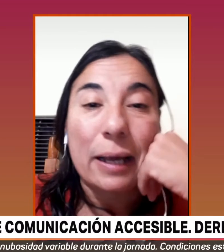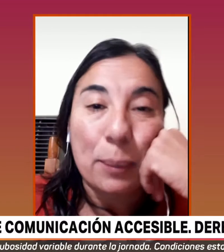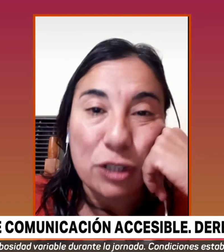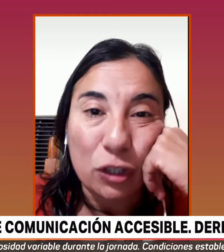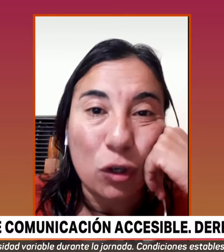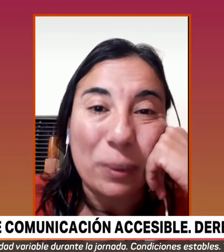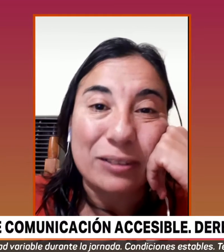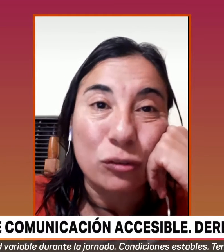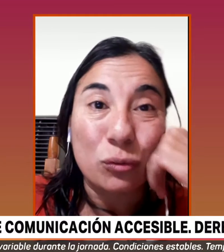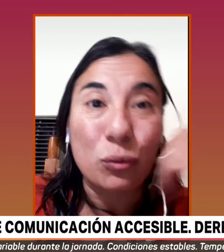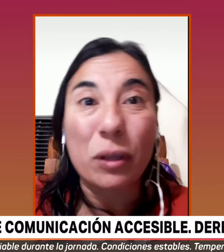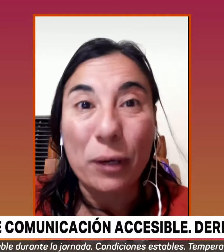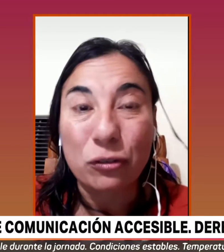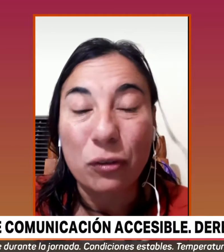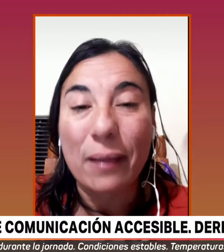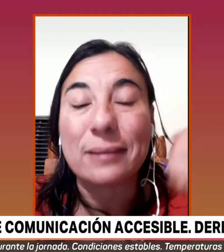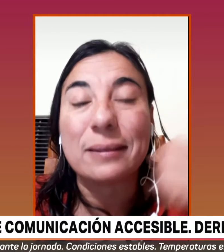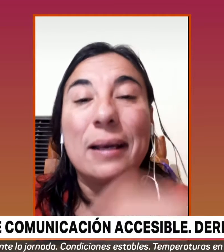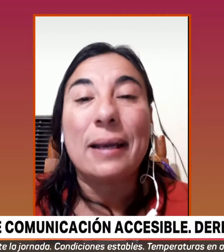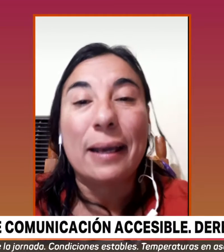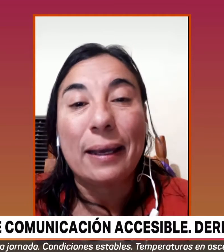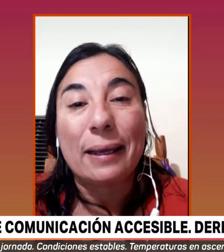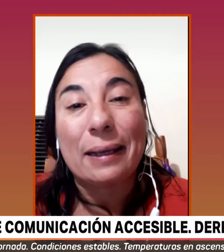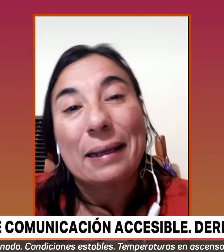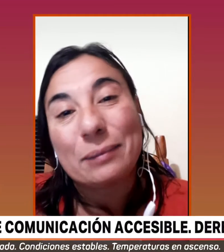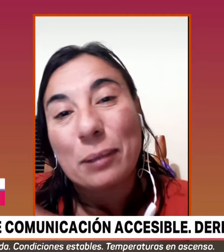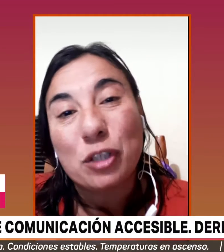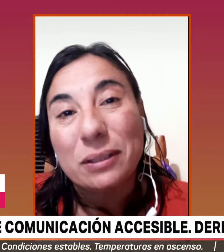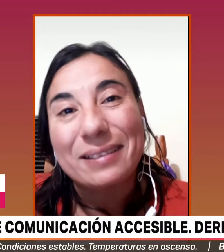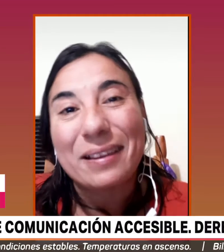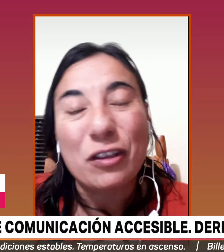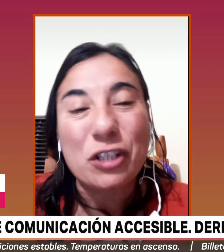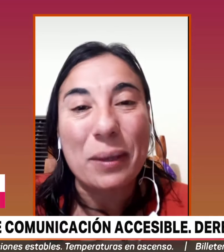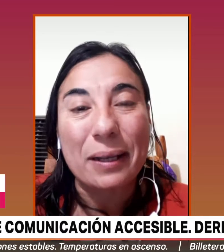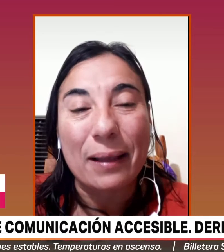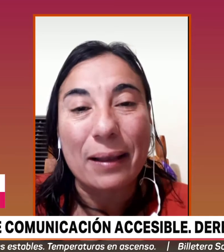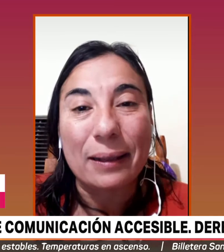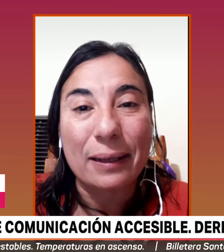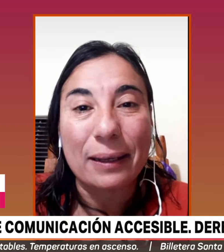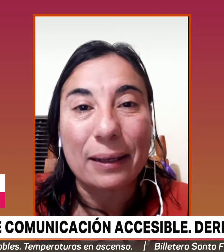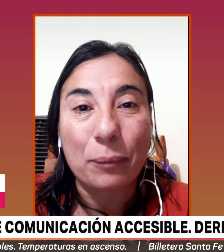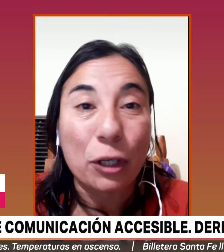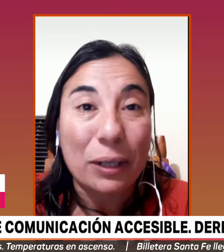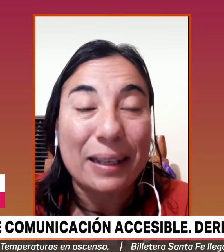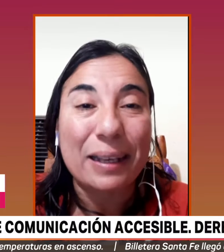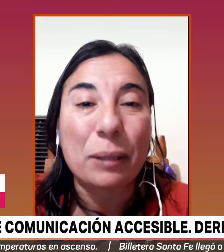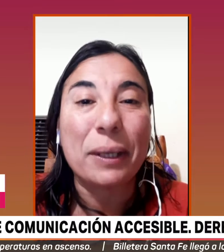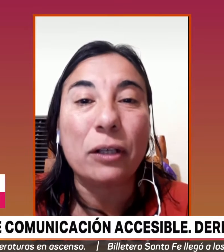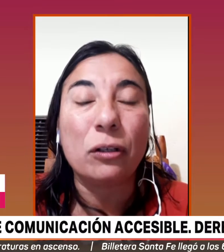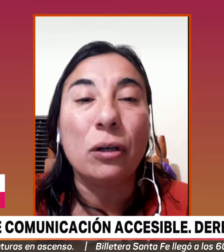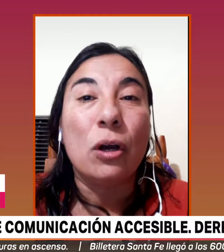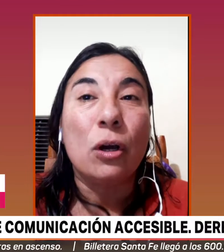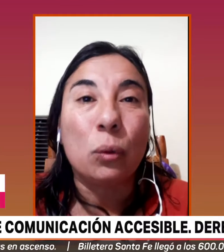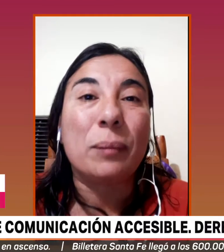es el proyecto de cooperación sur-sur de marco ciudades. Hemos decidido llevar adelante este eje